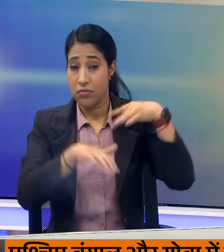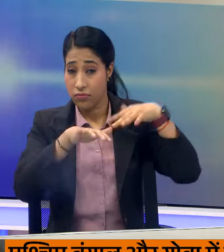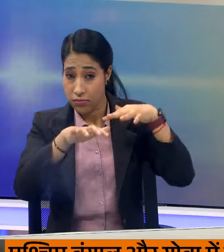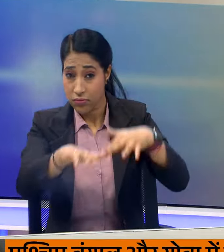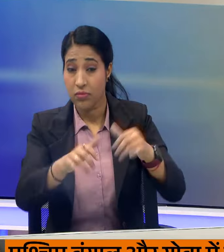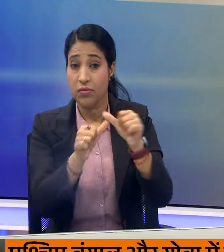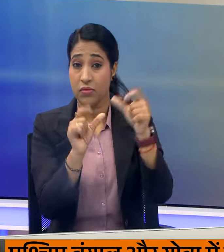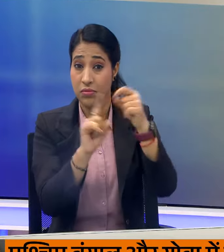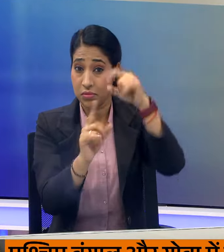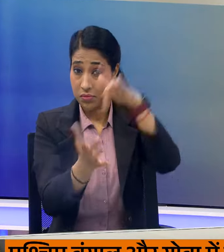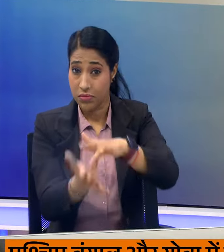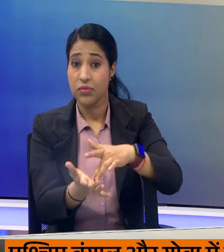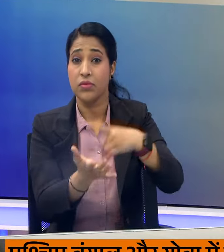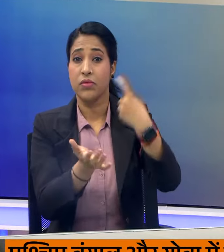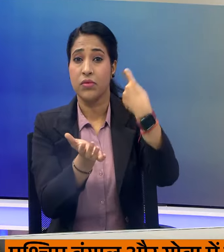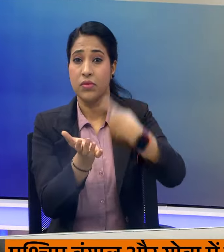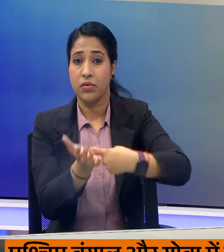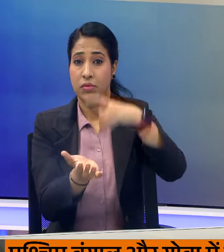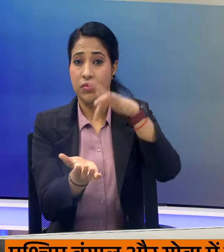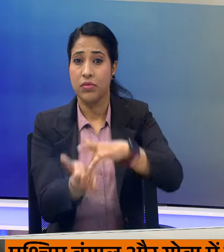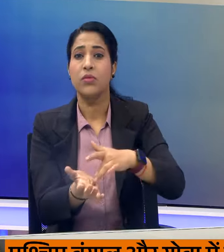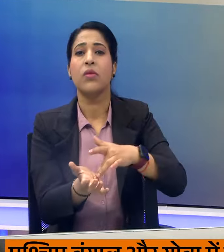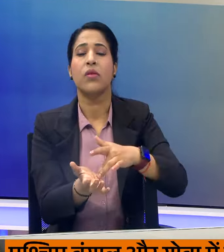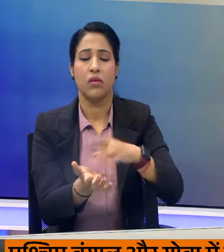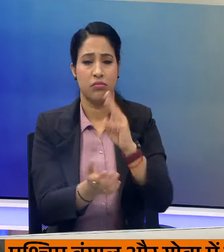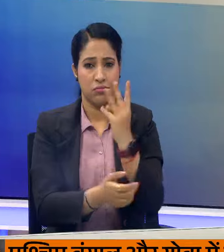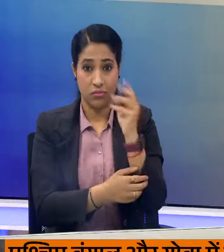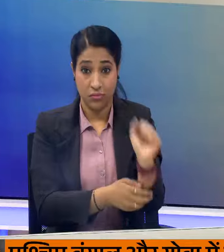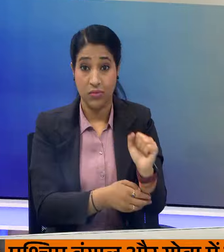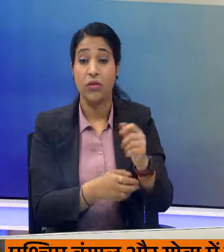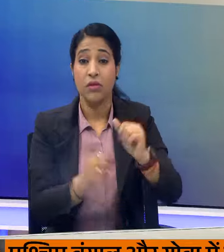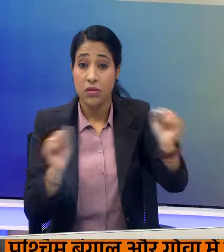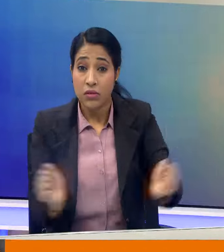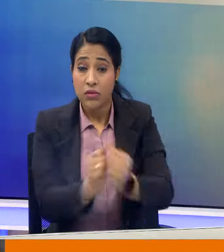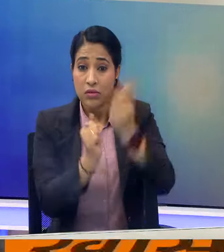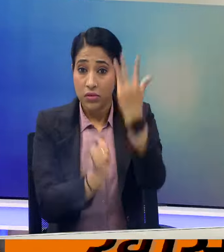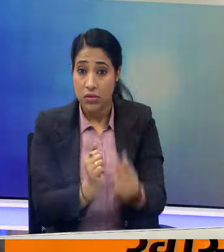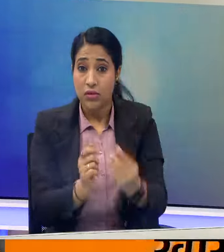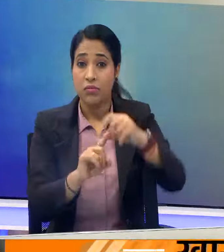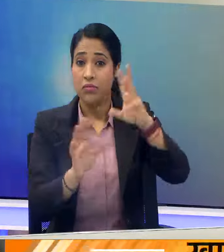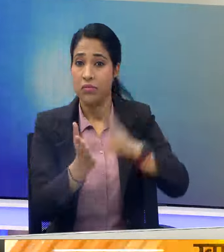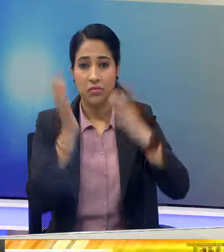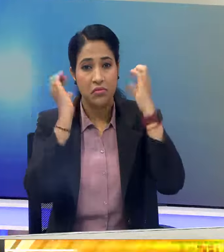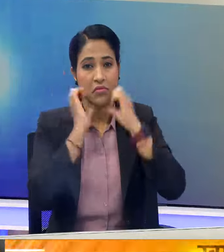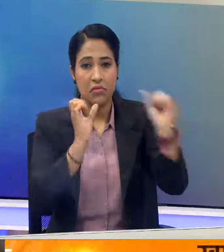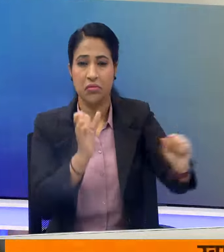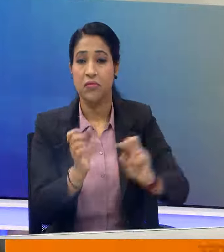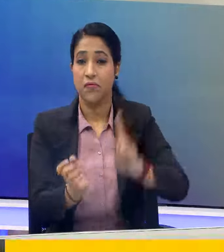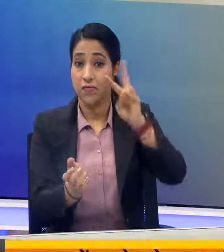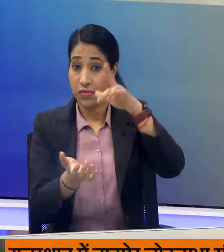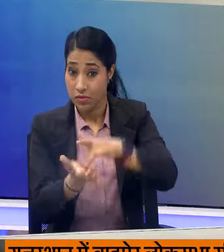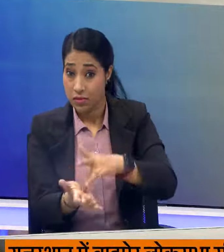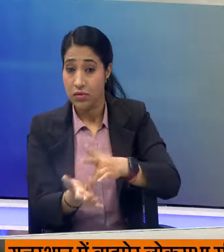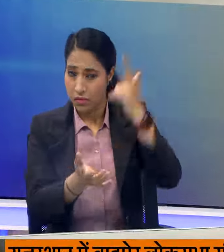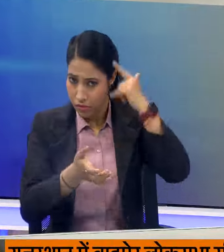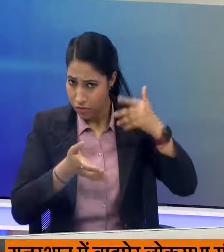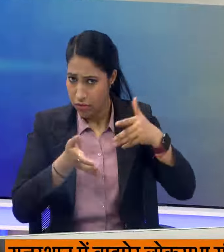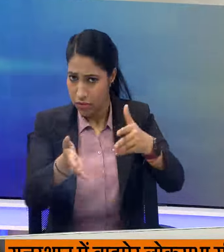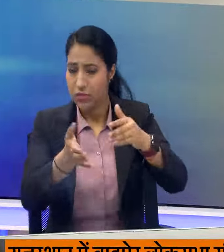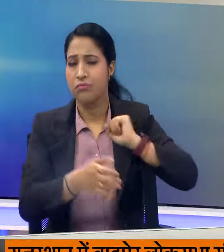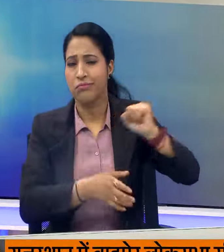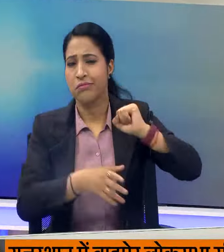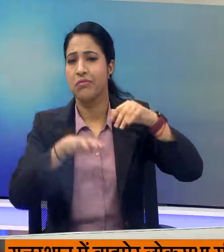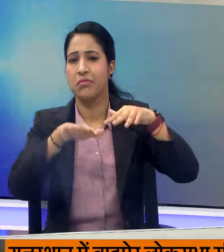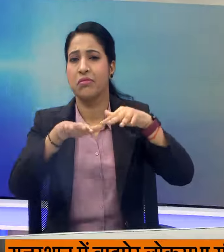आन प्रदेश के राजम पेट में होगी इसके साथ ही शाम में प्रधान मंत्री मोदी विजयवाडा में रोडशो भी